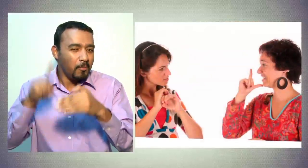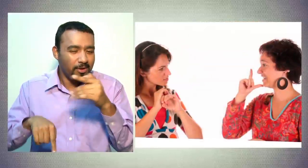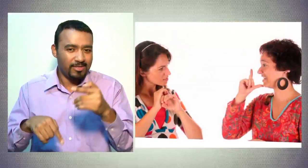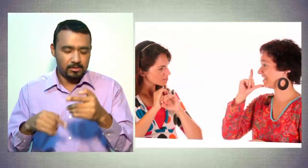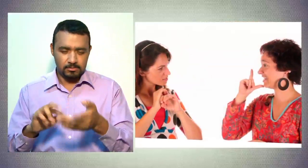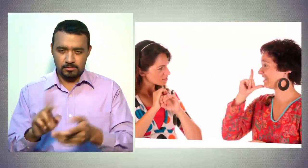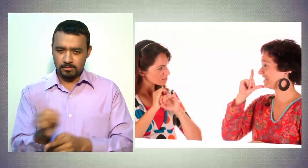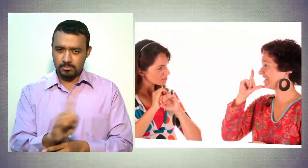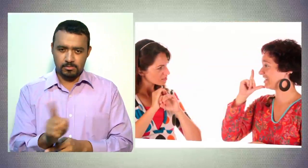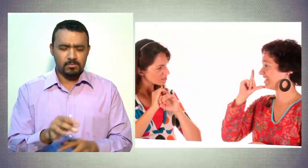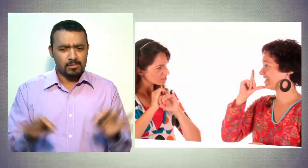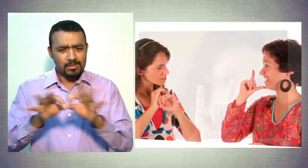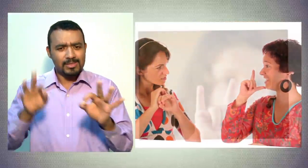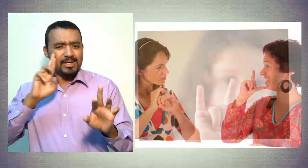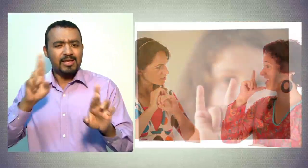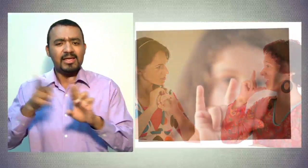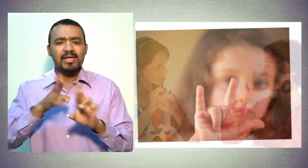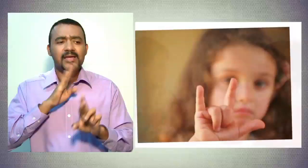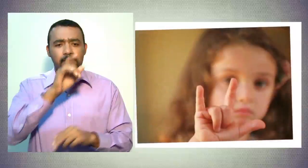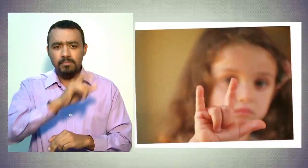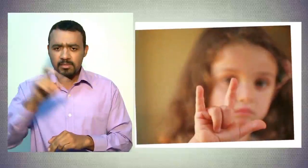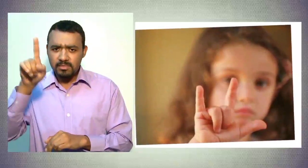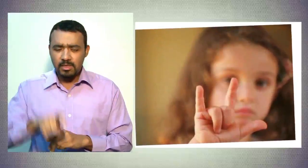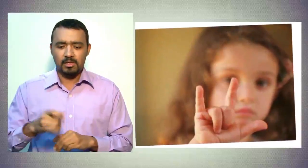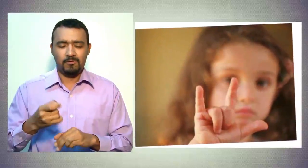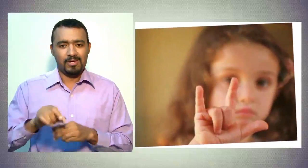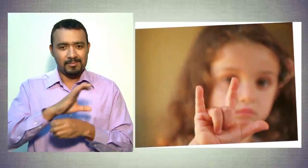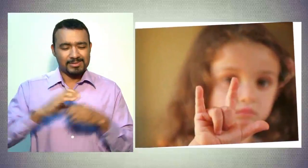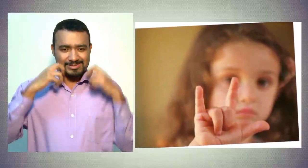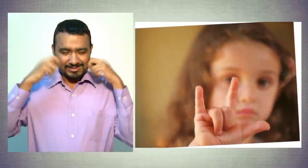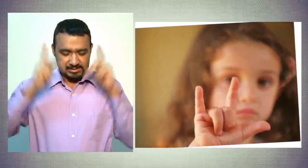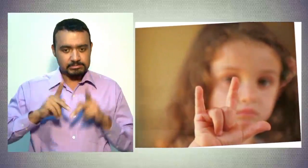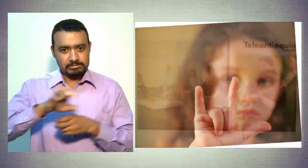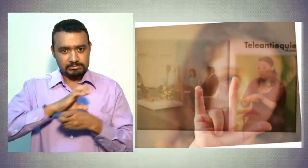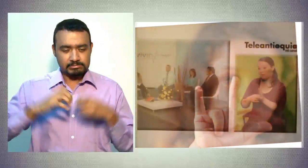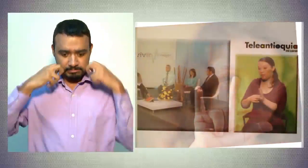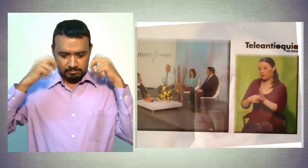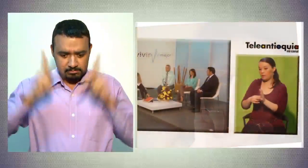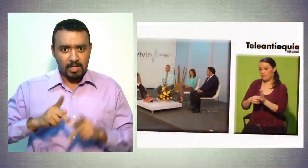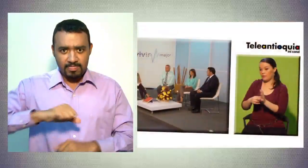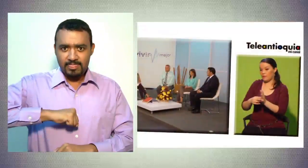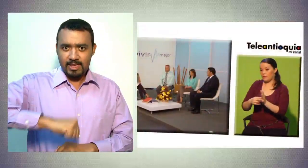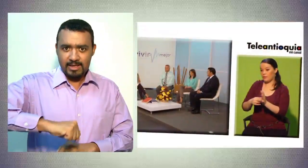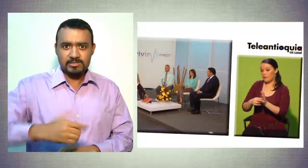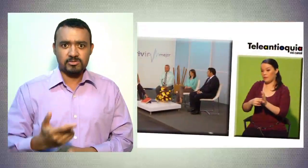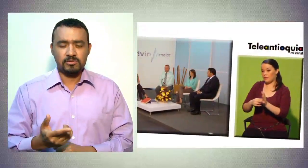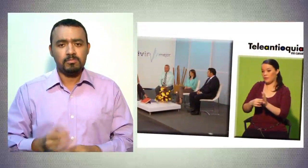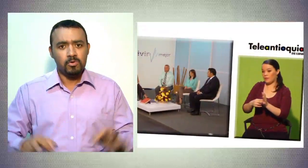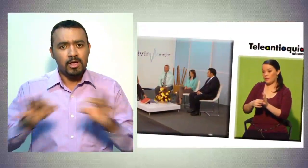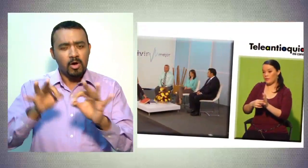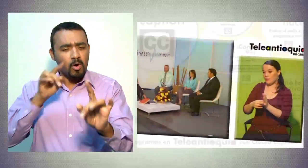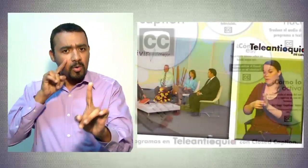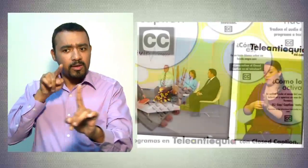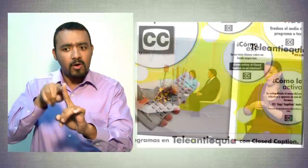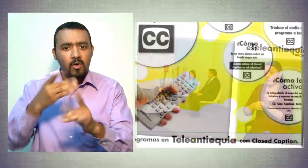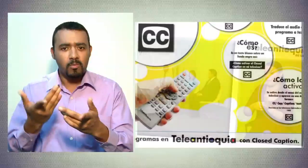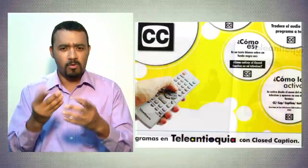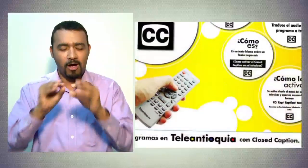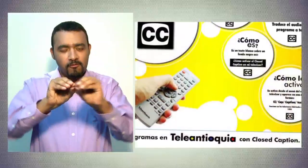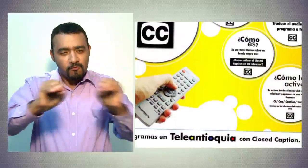Si reconocemos a las personas sordas como tal, como ciudadanos, como sujetos de derechos, entonces vamos a empezar a formar y